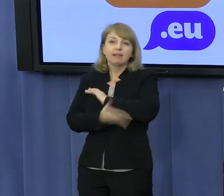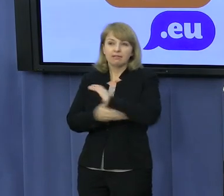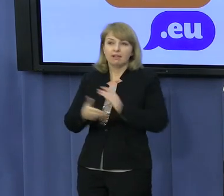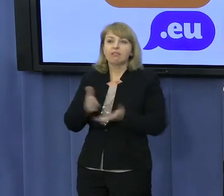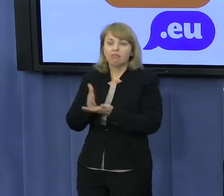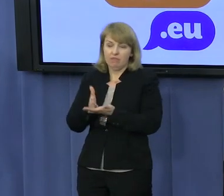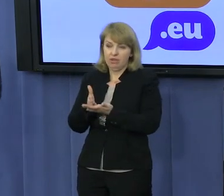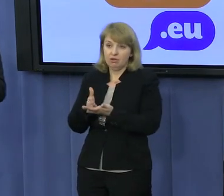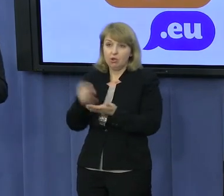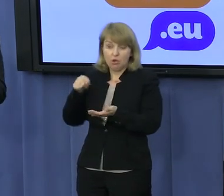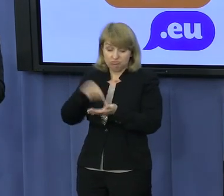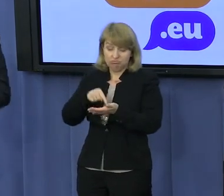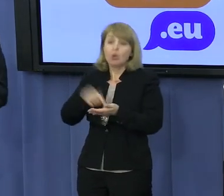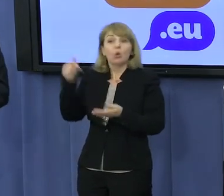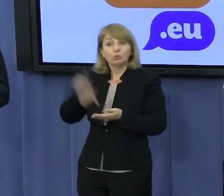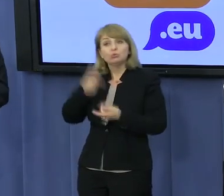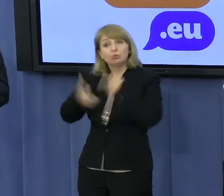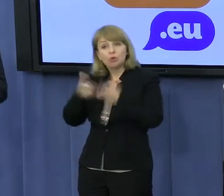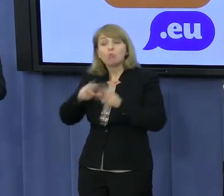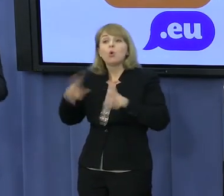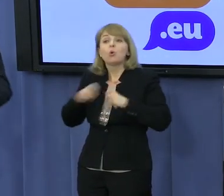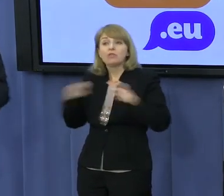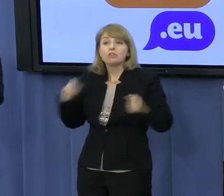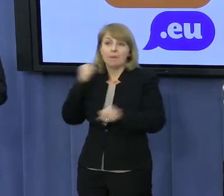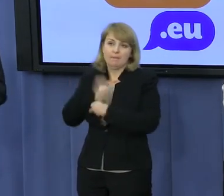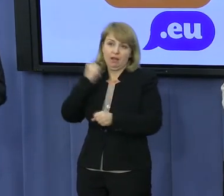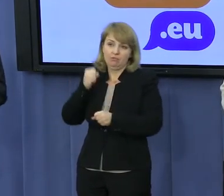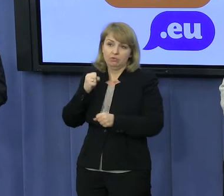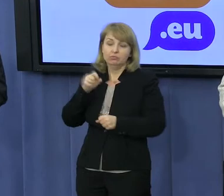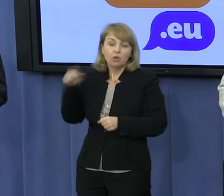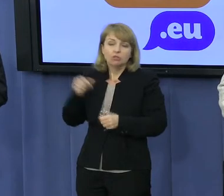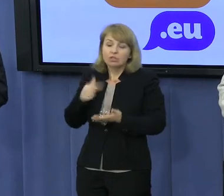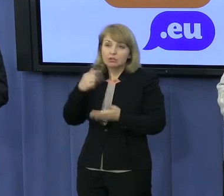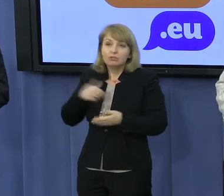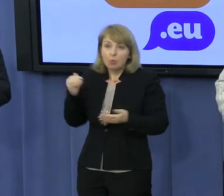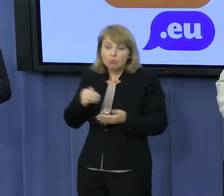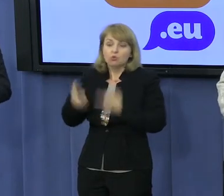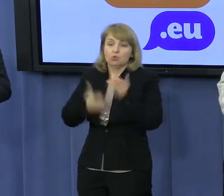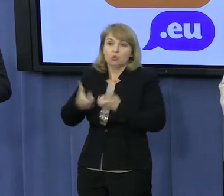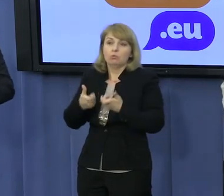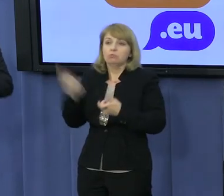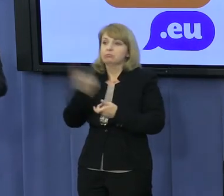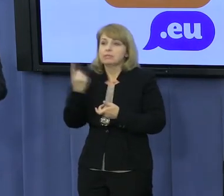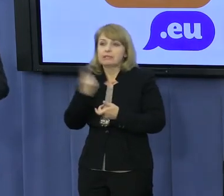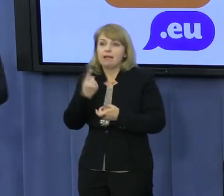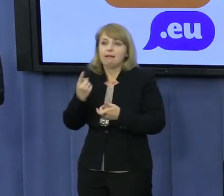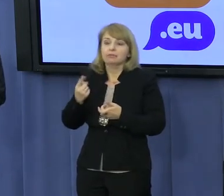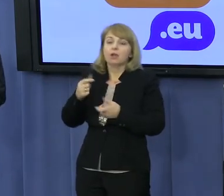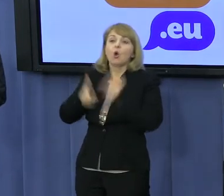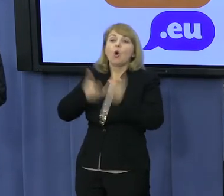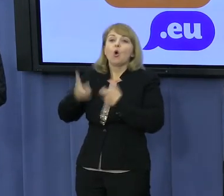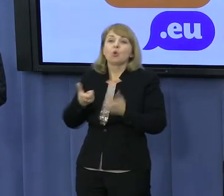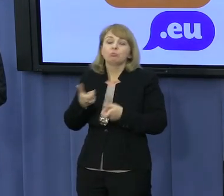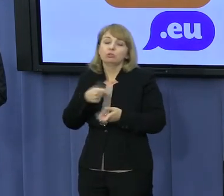prawnymi. Nie są w stanie poprosić ludzi o nieużywanie środków antykoncepcyjnych. Tylko klauzulą sumienia w aptekach